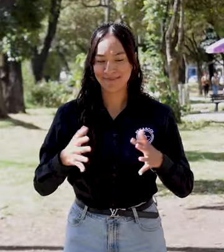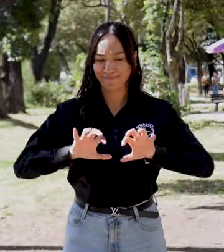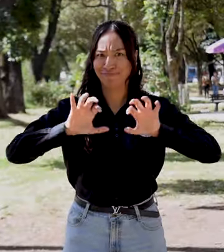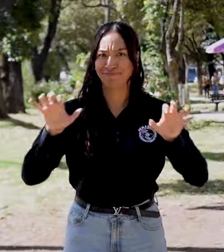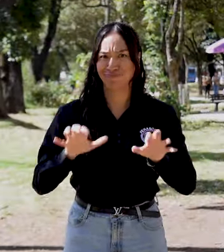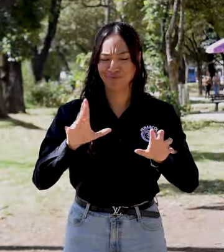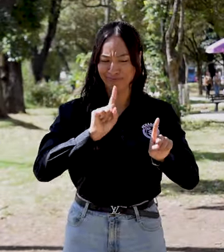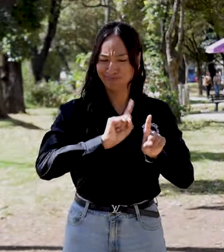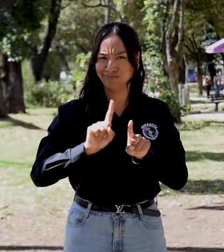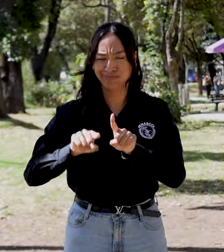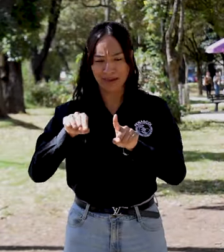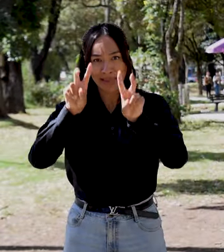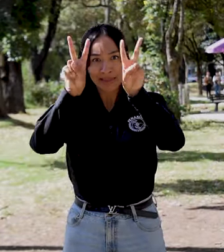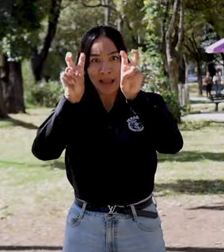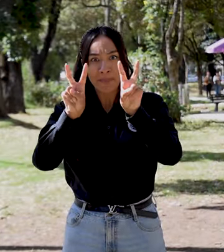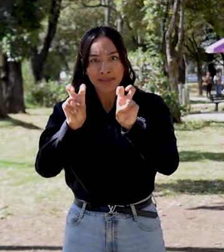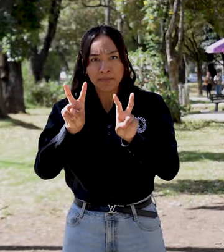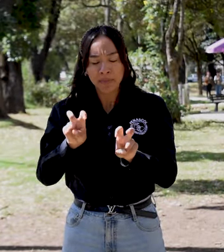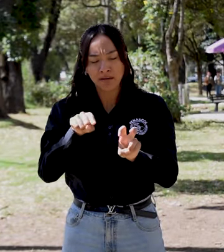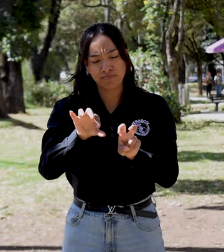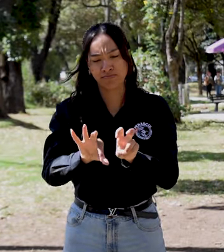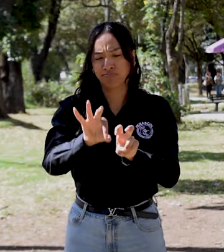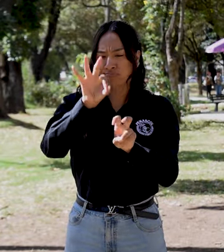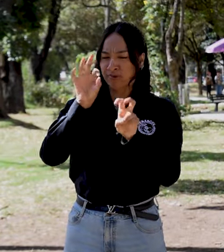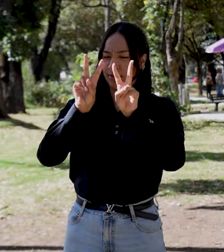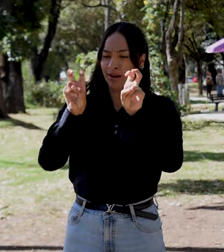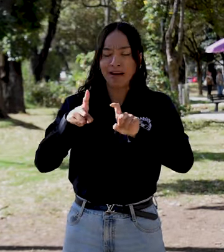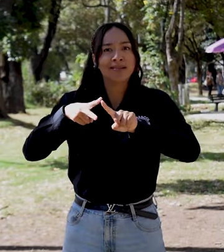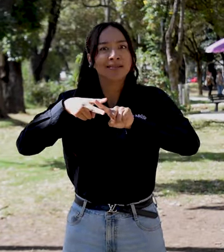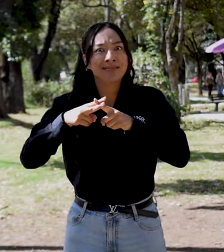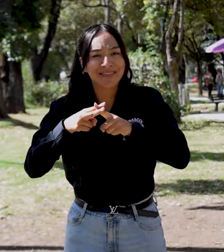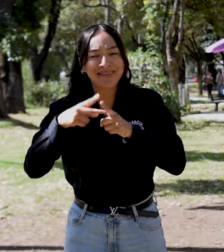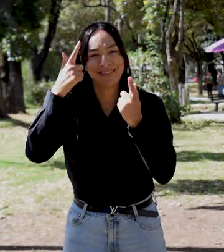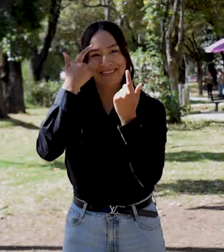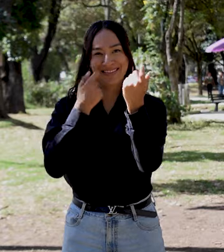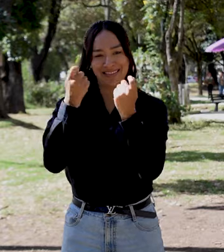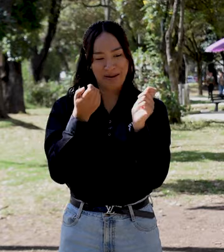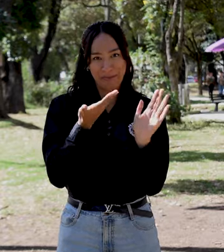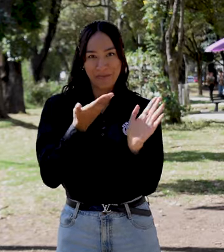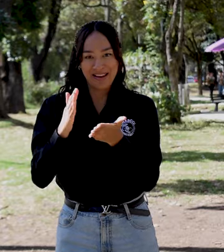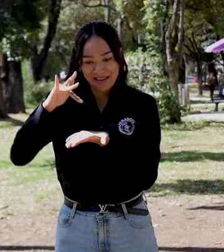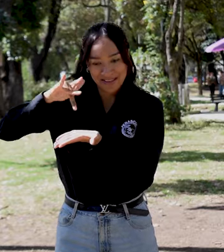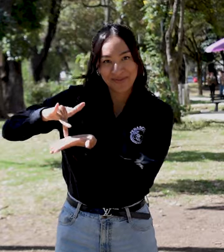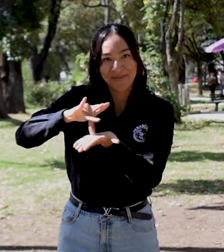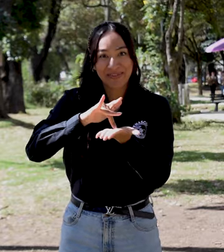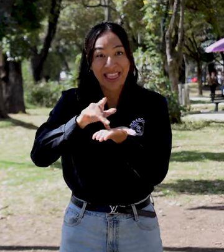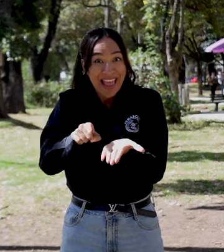¡Estaremos Dentro de las actividades que realizaremos, habrá un taller llamado Construyendo Juntos.